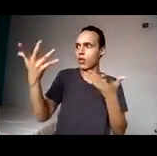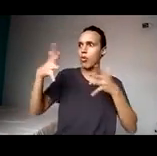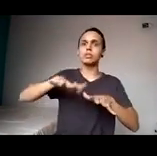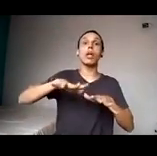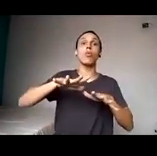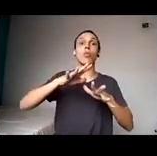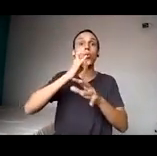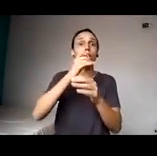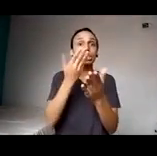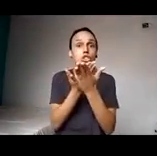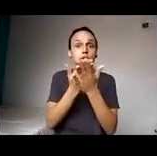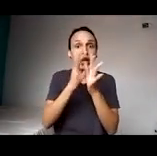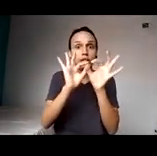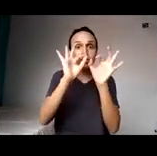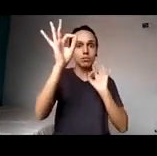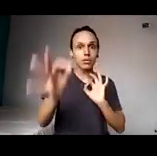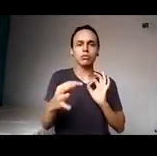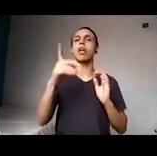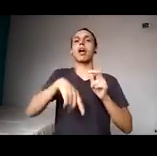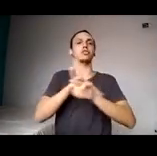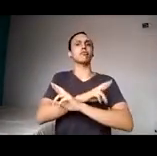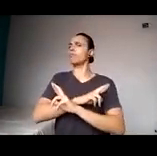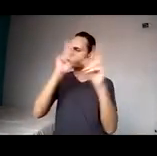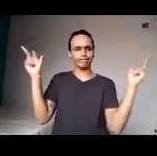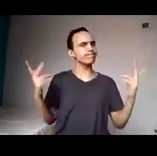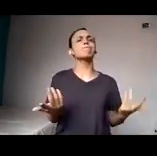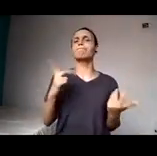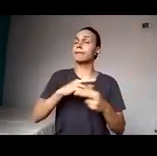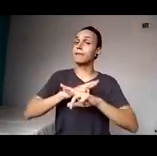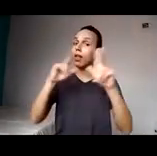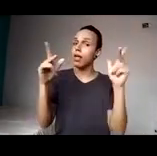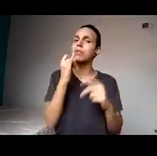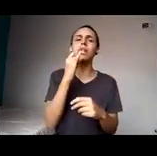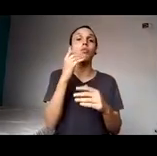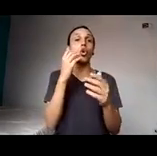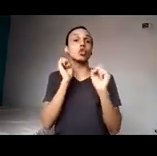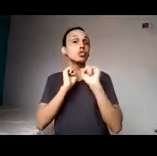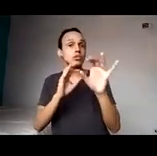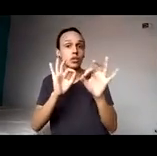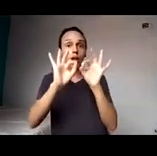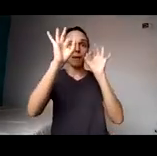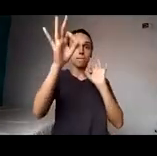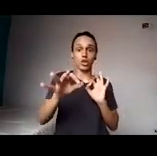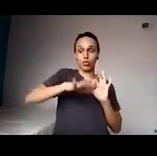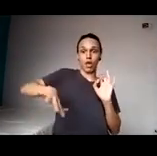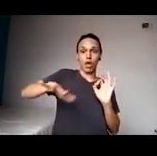é muito diferente você discutir o ensino remoto na educação superior e na pós-graduação se